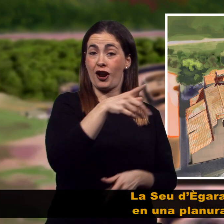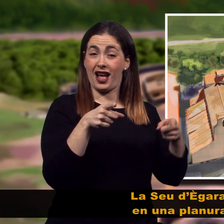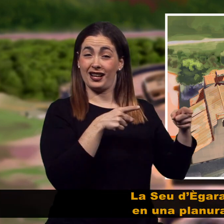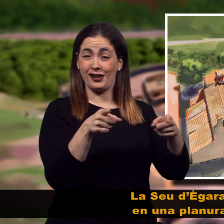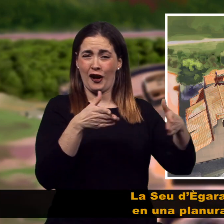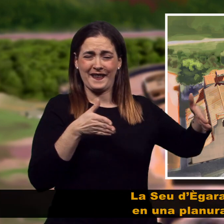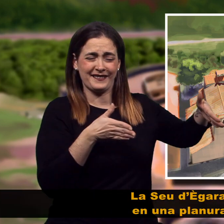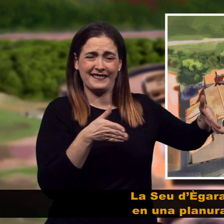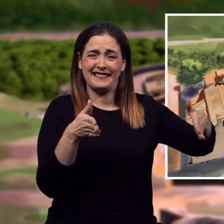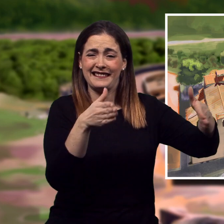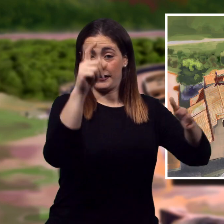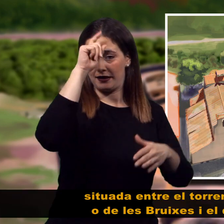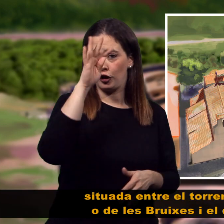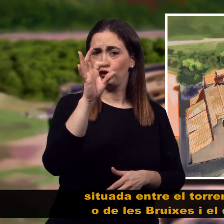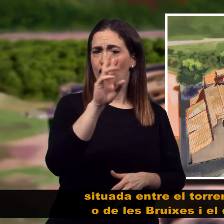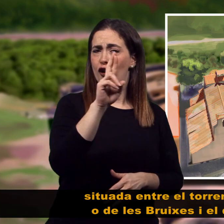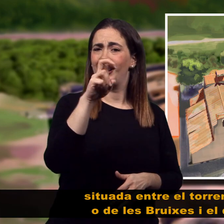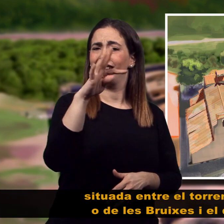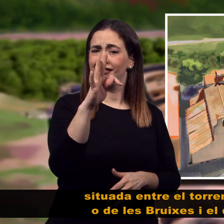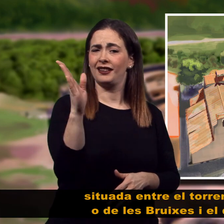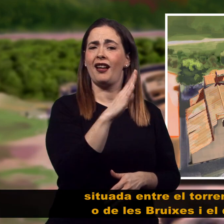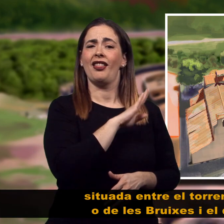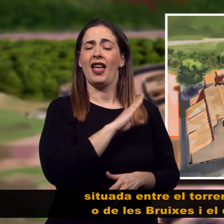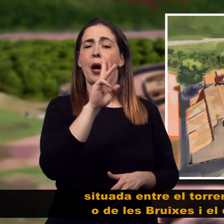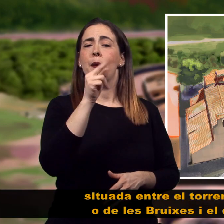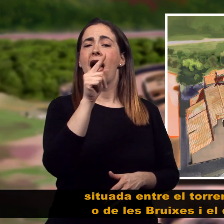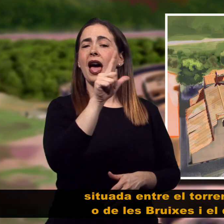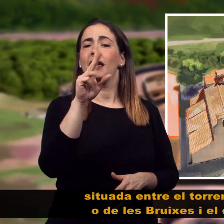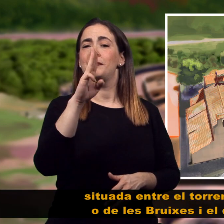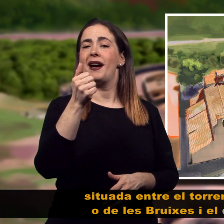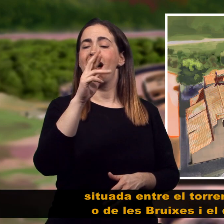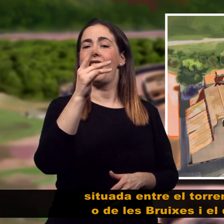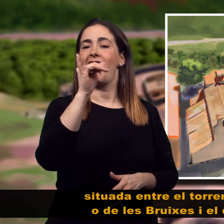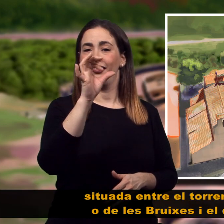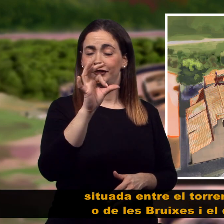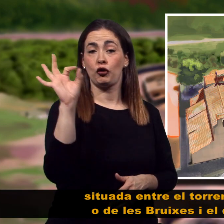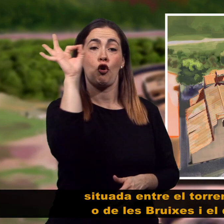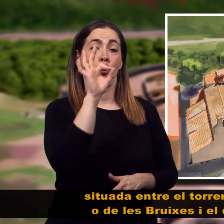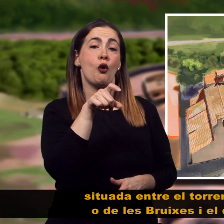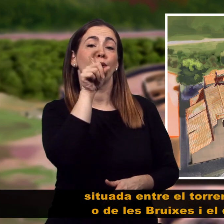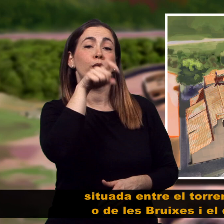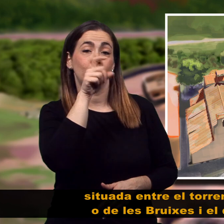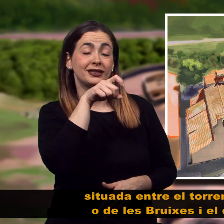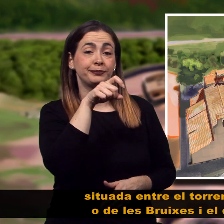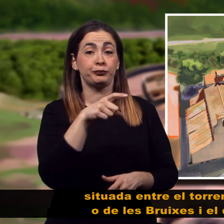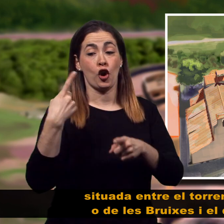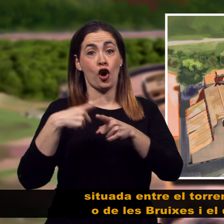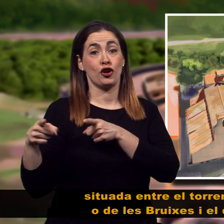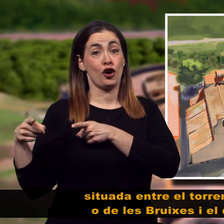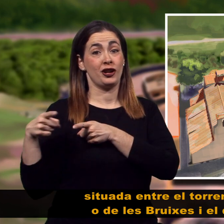La Seu d'Ègara es troba en una plenura elevada situada entre el torrent de Baiparadís o de les Bruixes i el de Santa Maria.